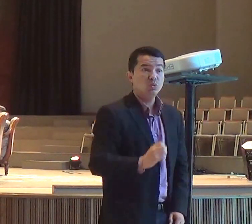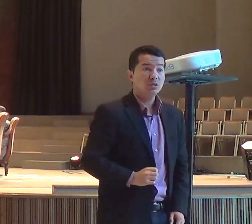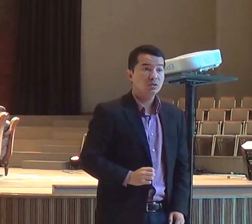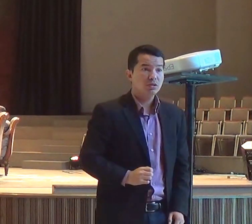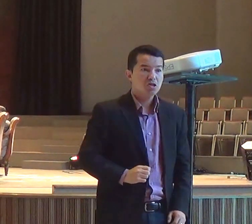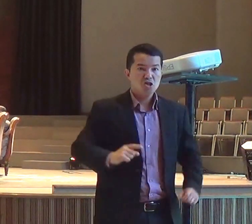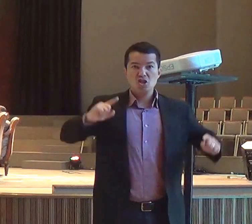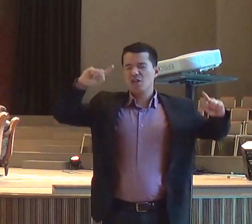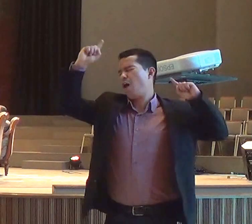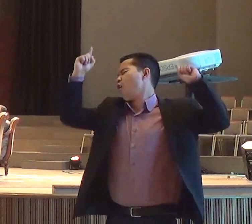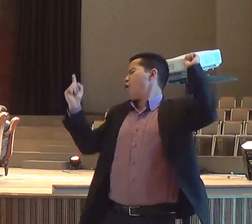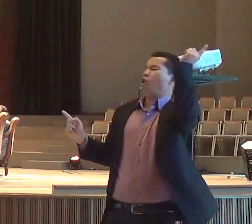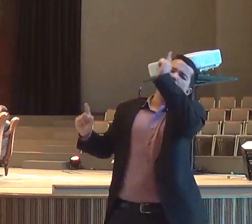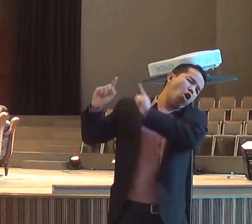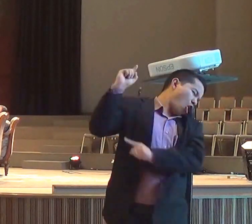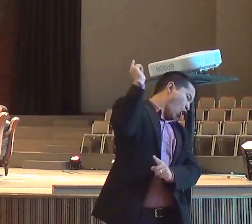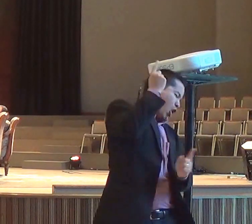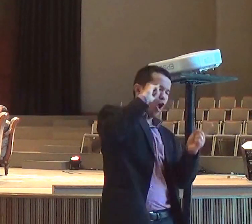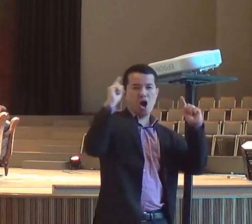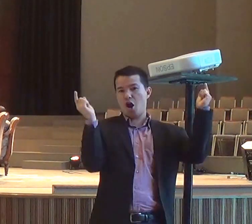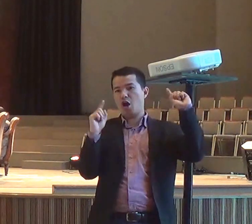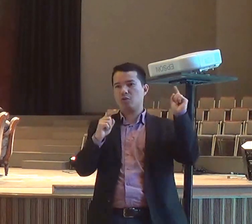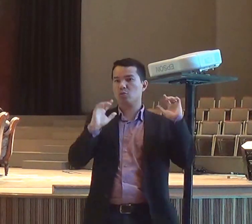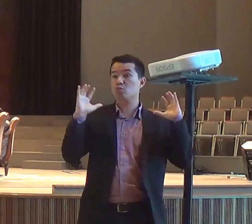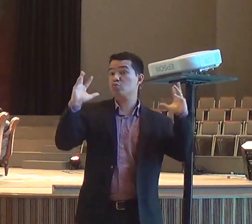preenchem o coração, não tem fogo do céu,